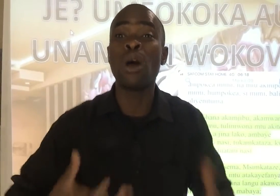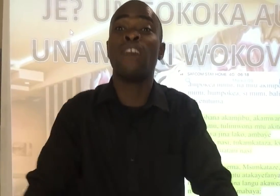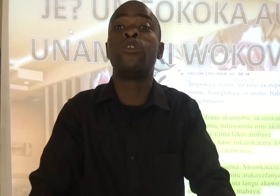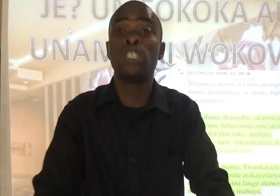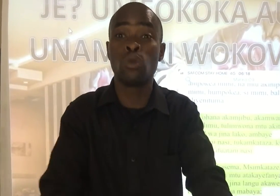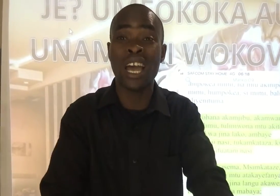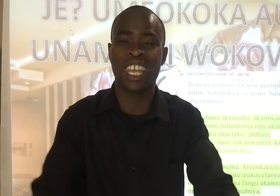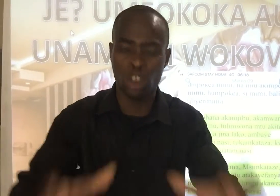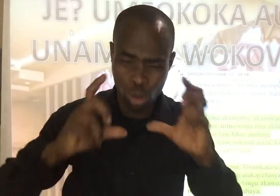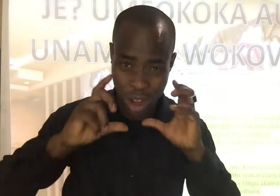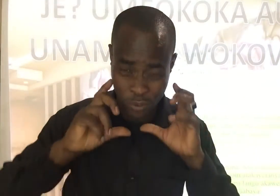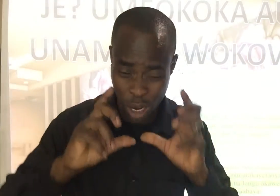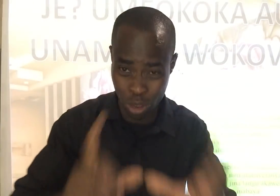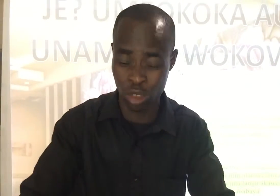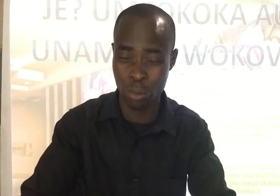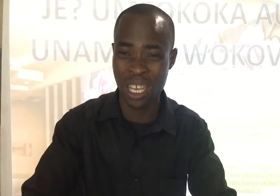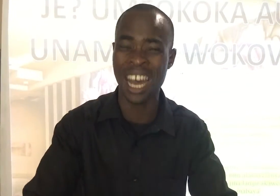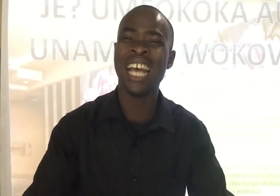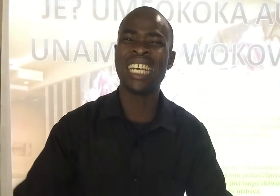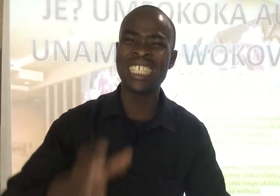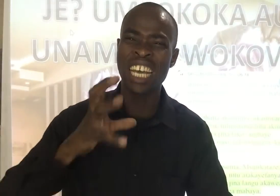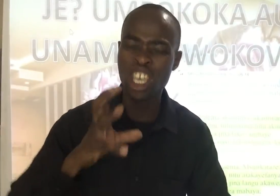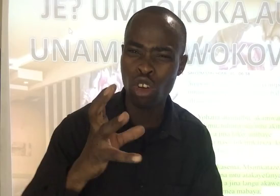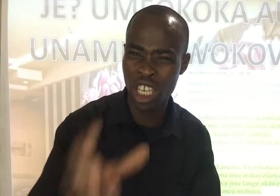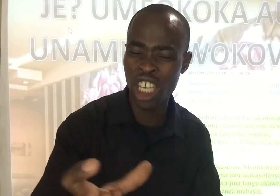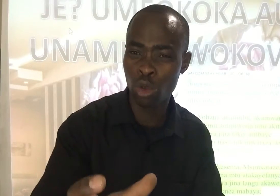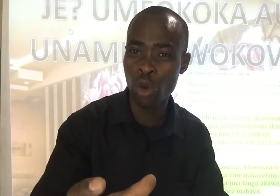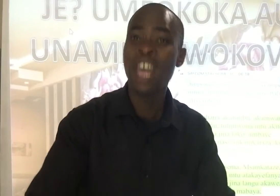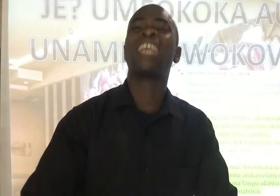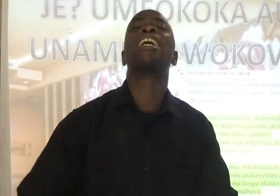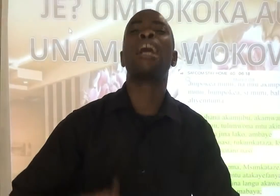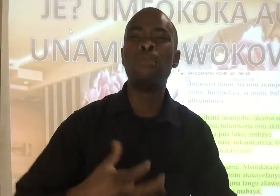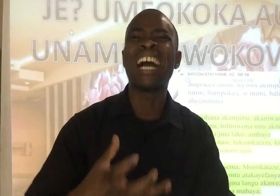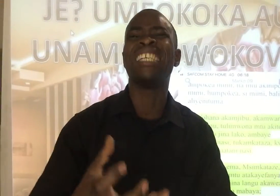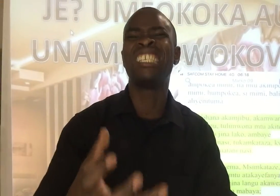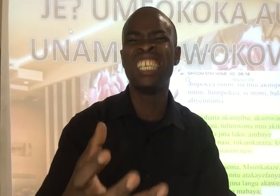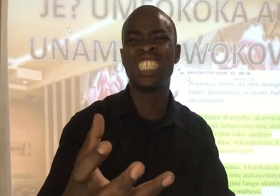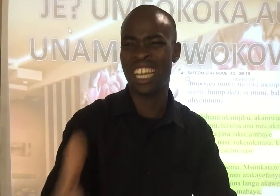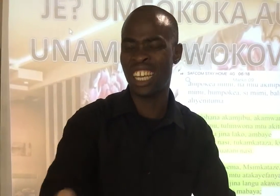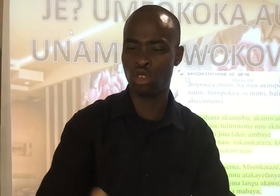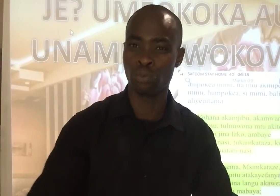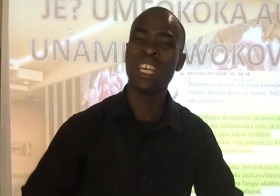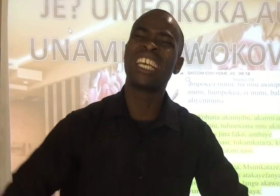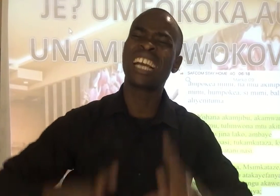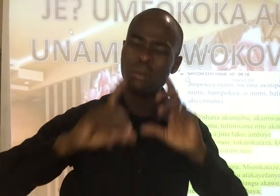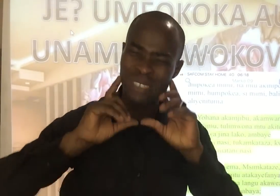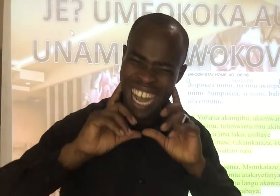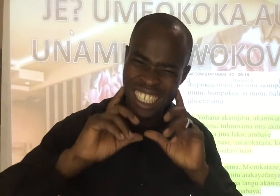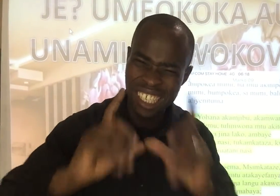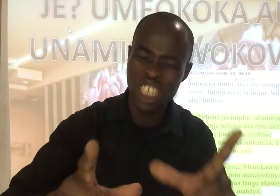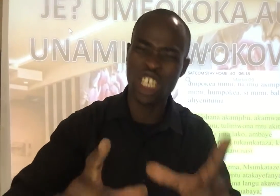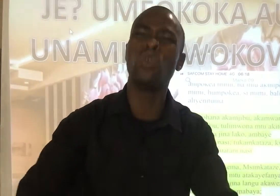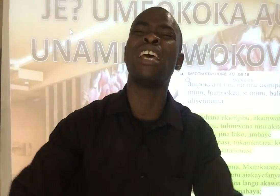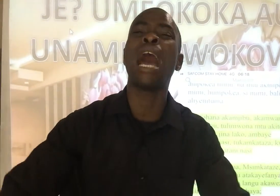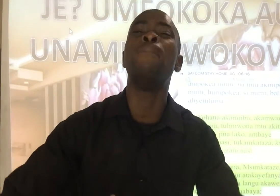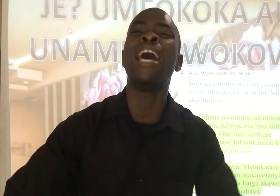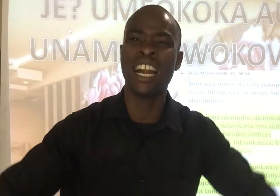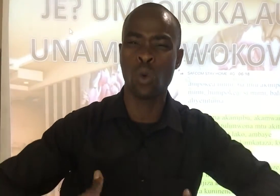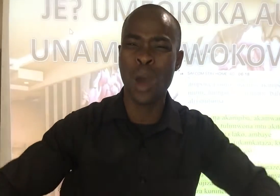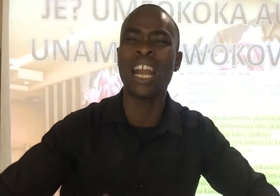wanafunzi wake Ndiyo tunafakuli tumia Sasa hicho kitu Kikamukasilisha Yesu Kikamukasilisha yule ambaye alikuwa